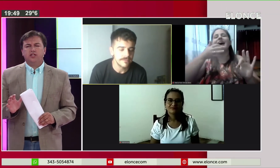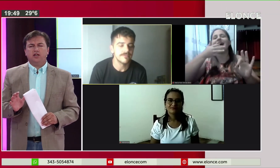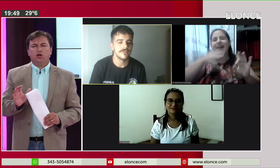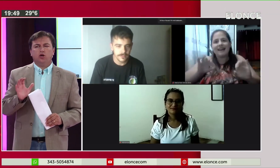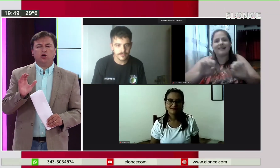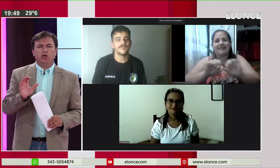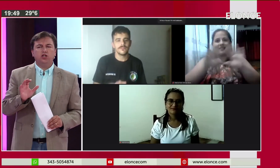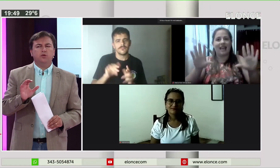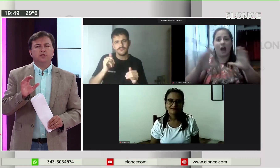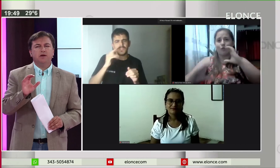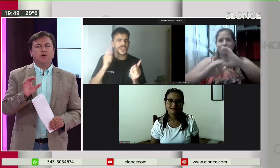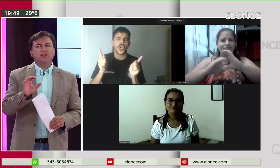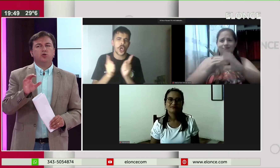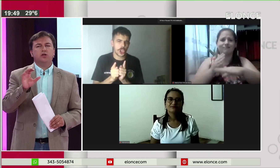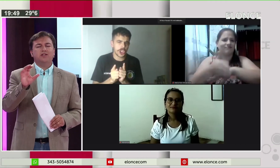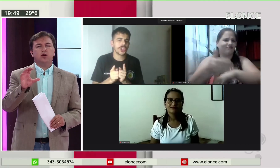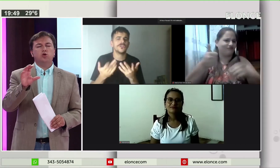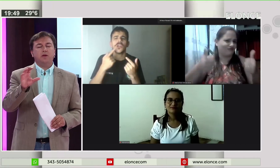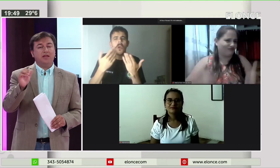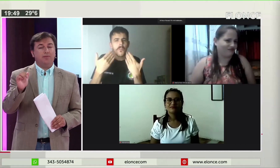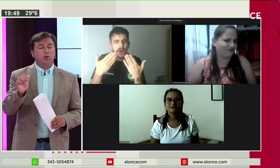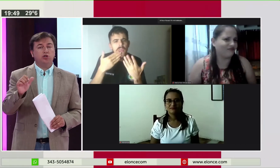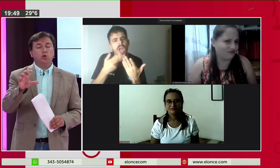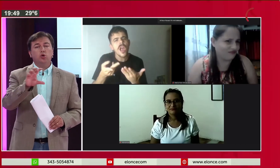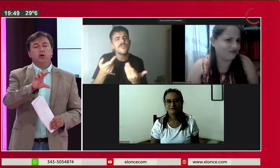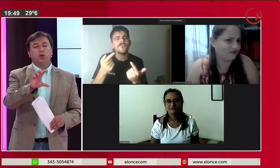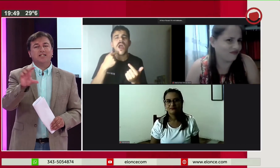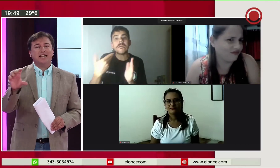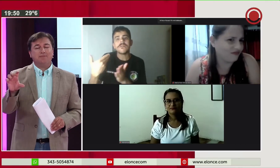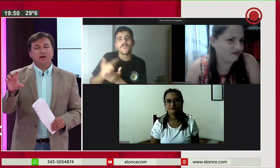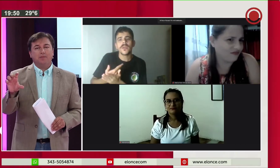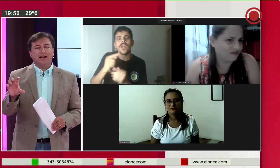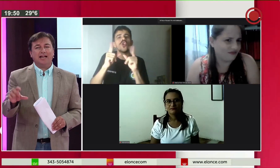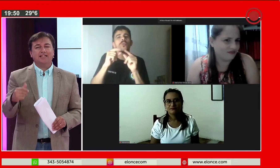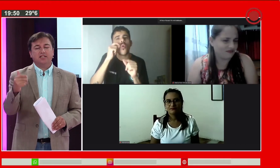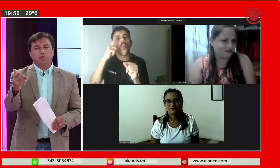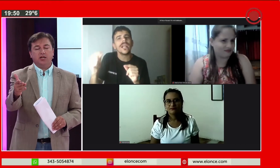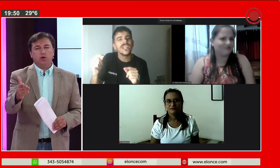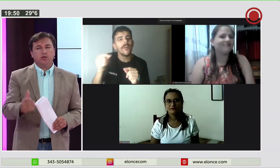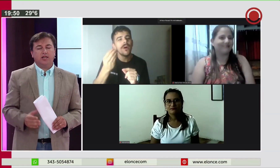Sí. Cortito, si me pueden dar, me pide la producción un número de WhatsApp para que la gente se comunique con ustedes.